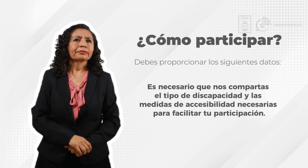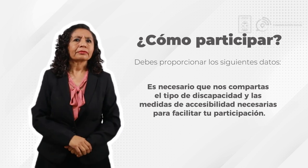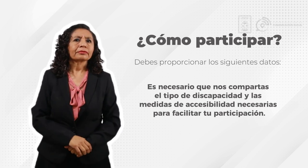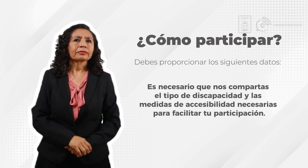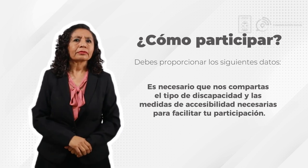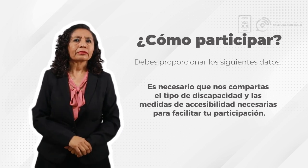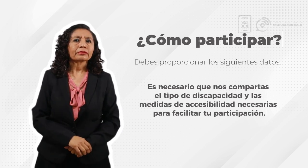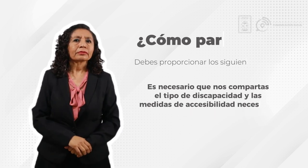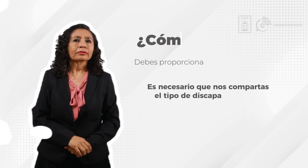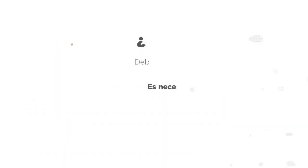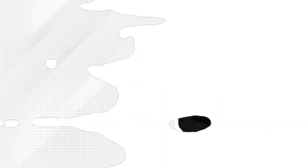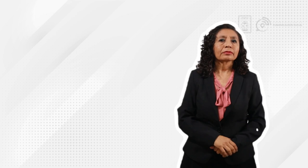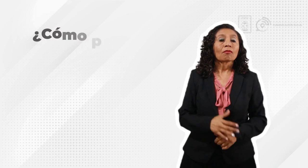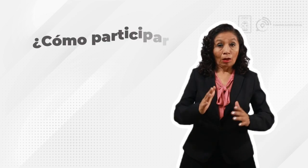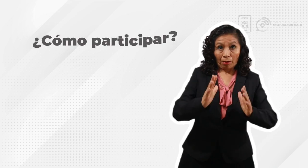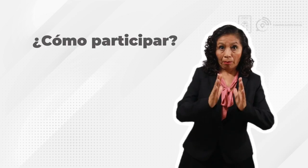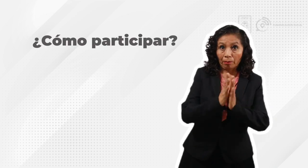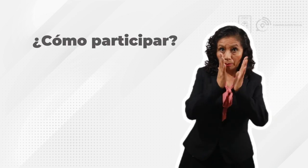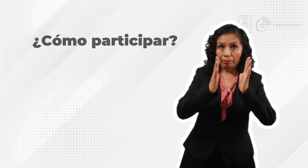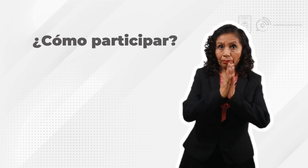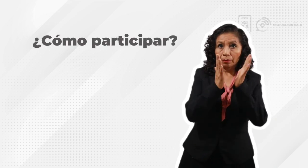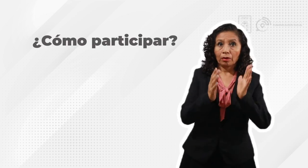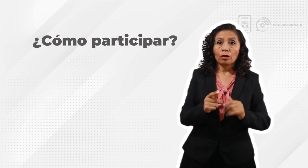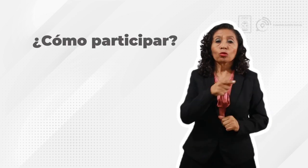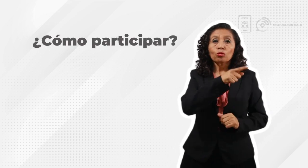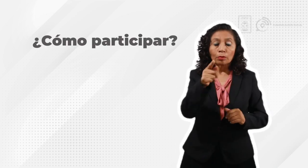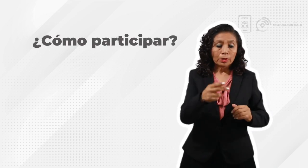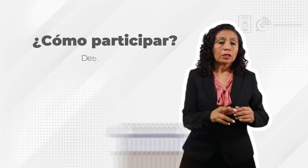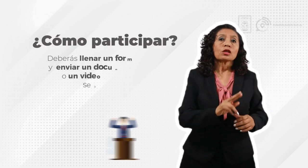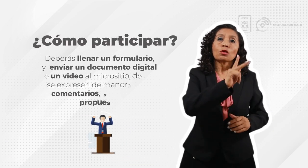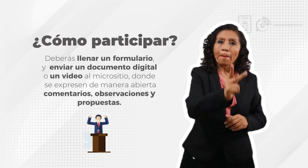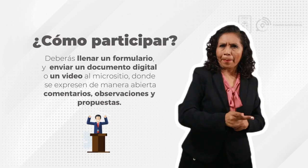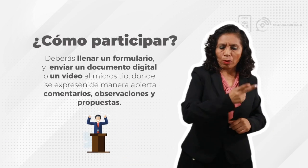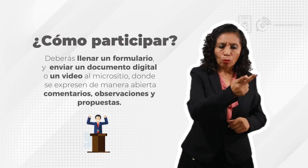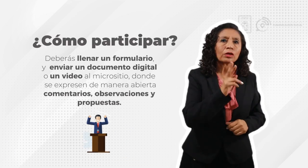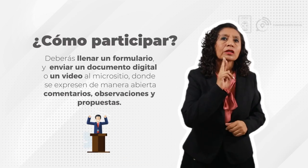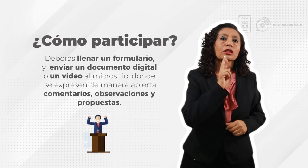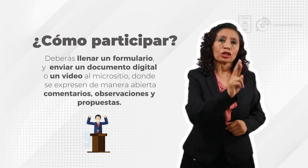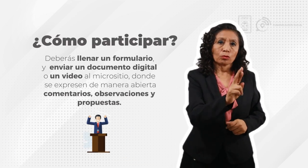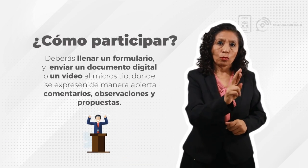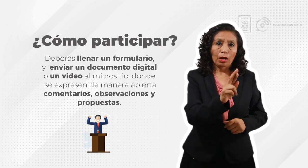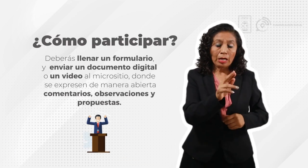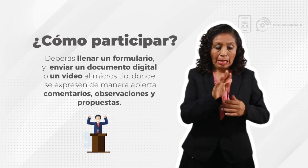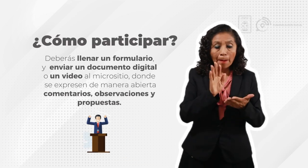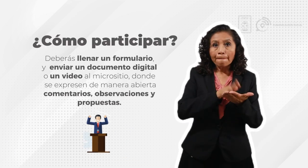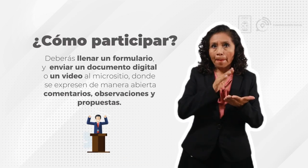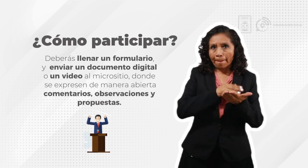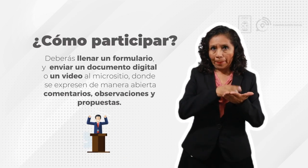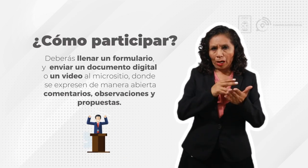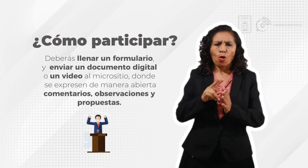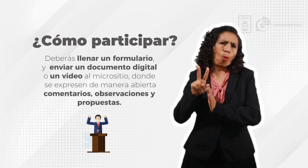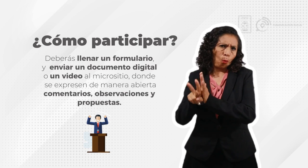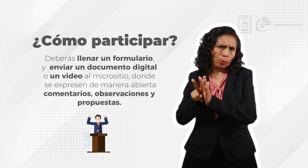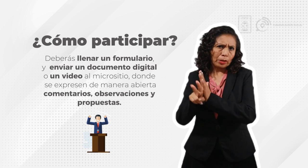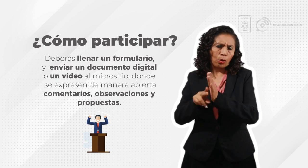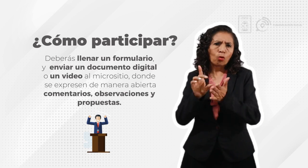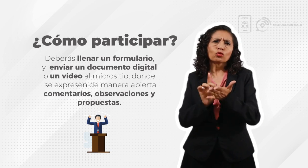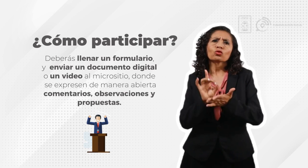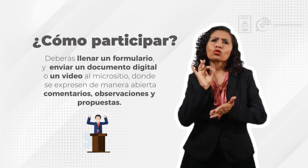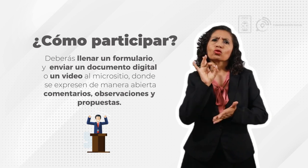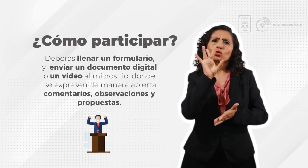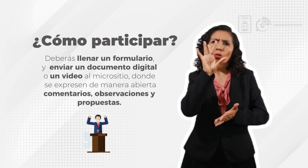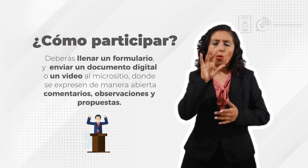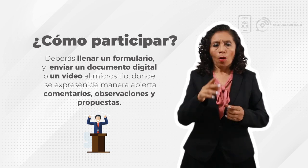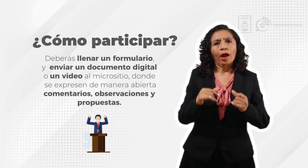facilitar tu participación. Para participar deberás llenar un formulario y enviar un documento digital o un video,